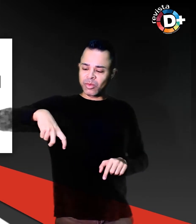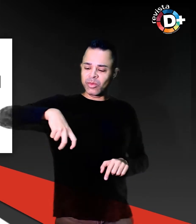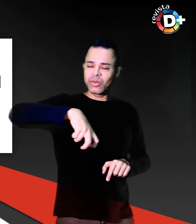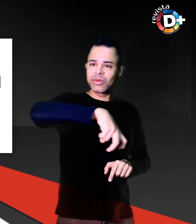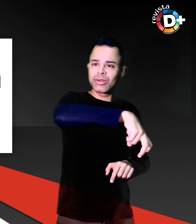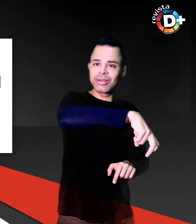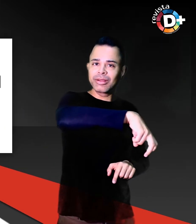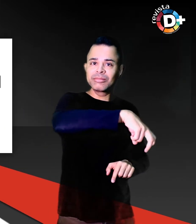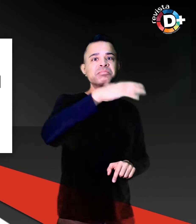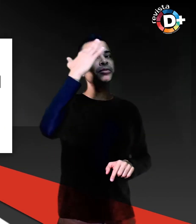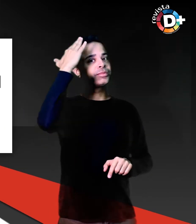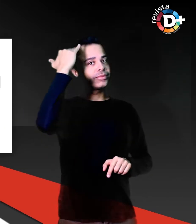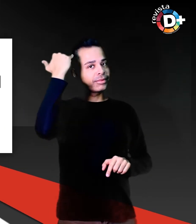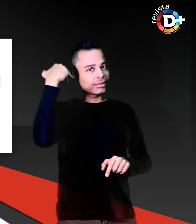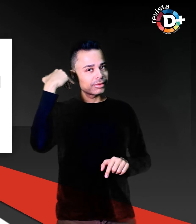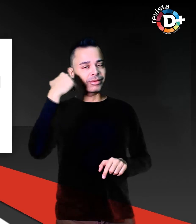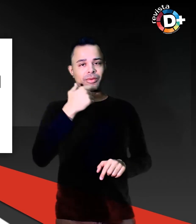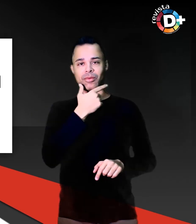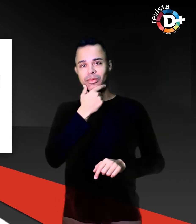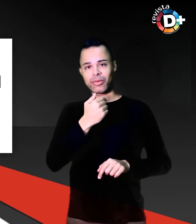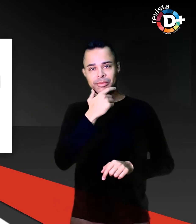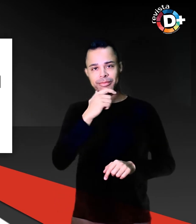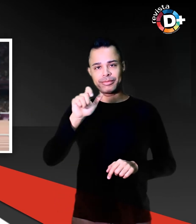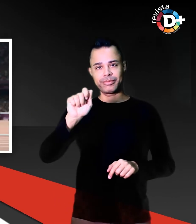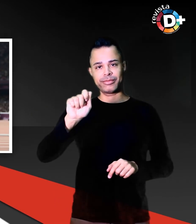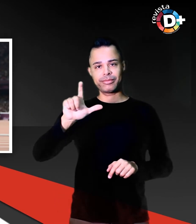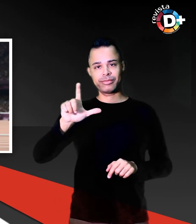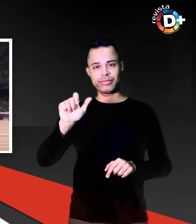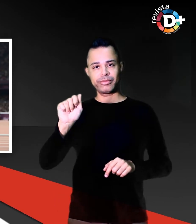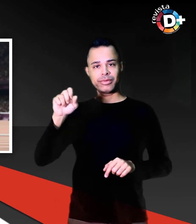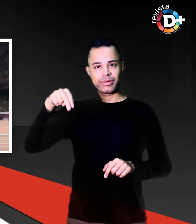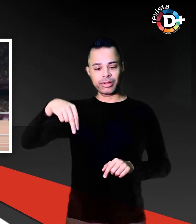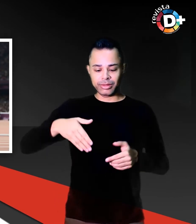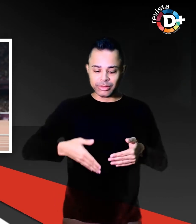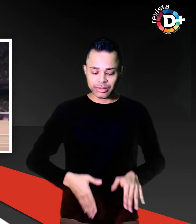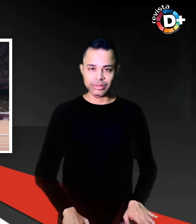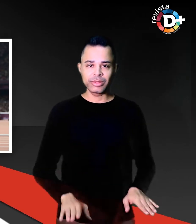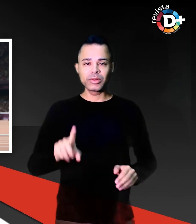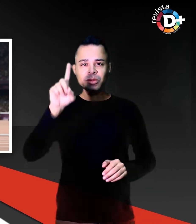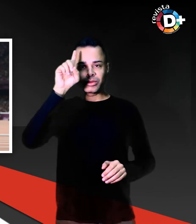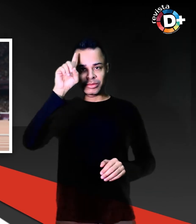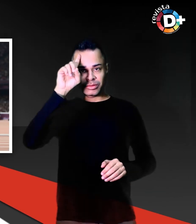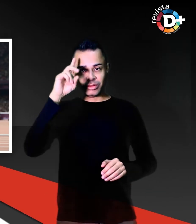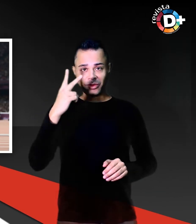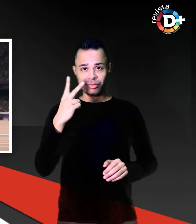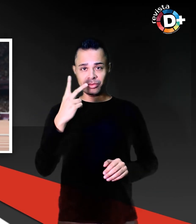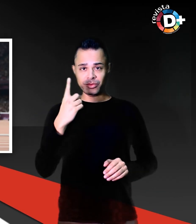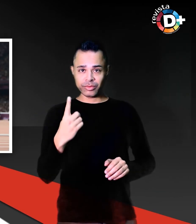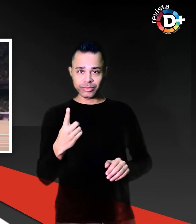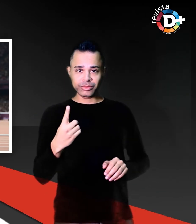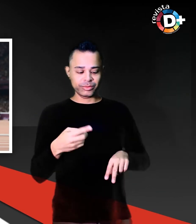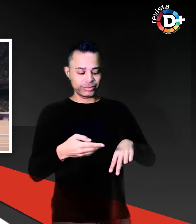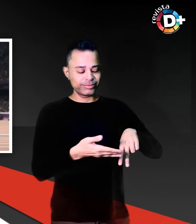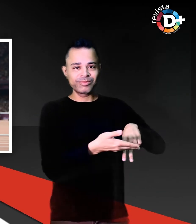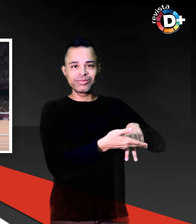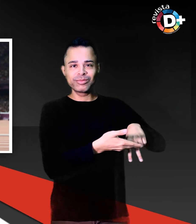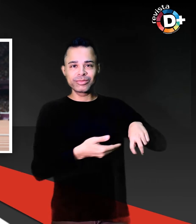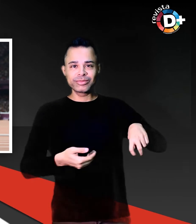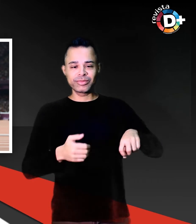Alan Fonteles, aos 21 dias de vida, amputou as pernas após uma infecção. Hoje, é recordista